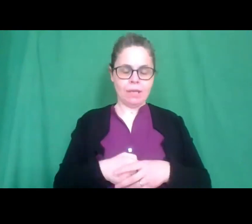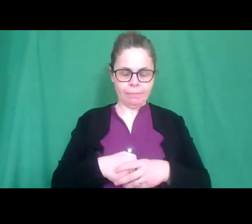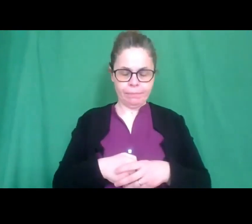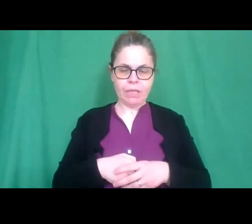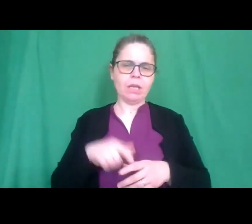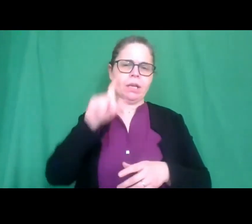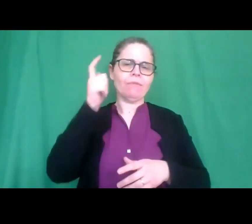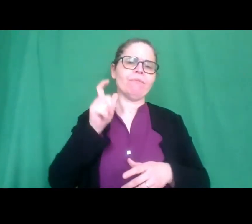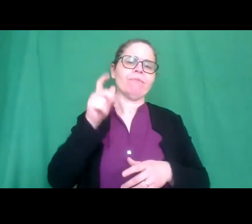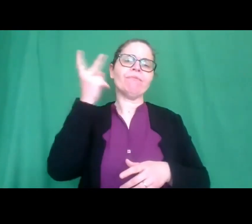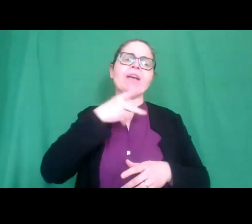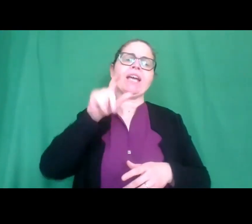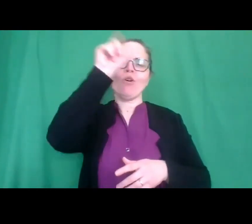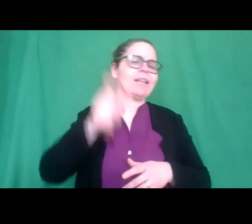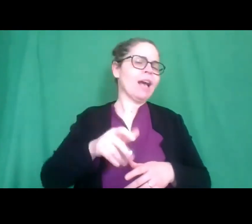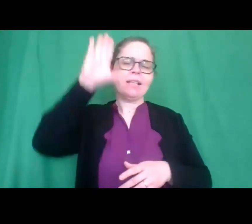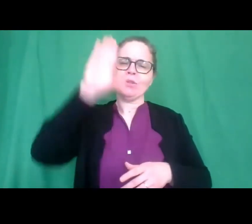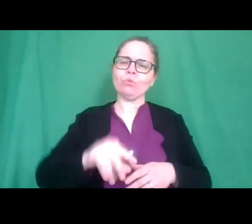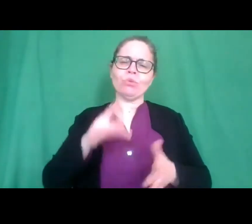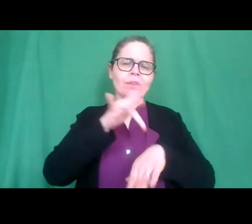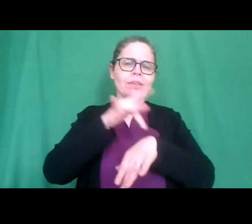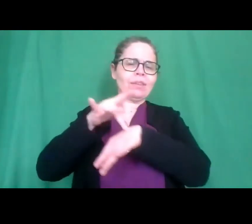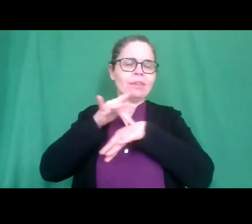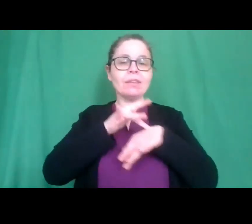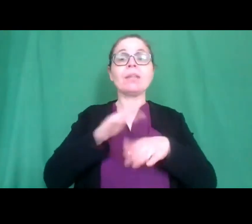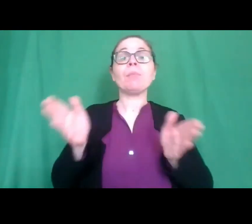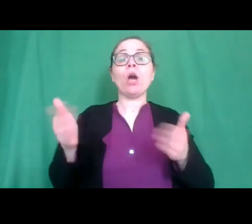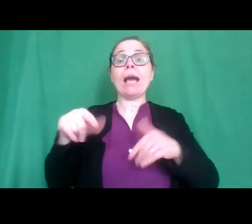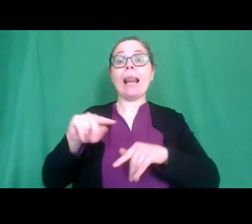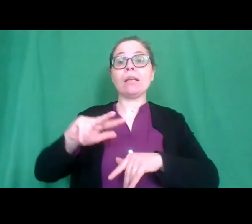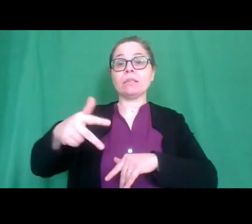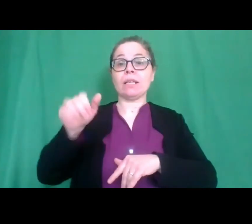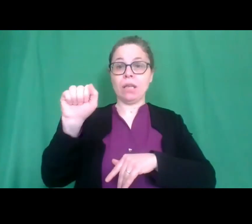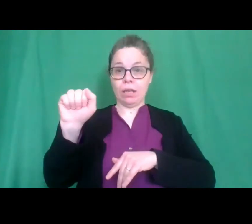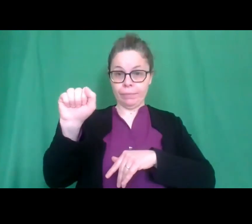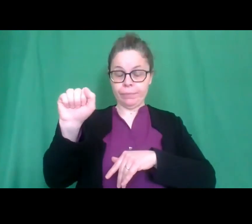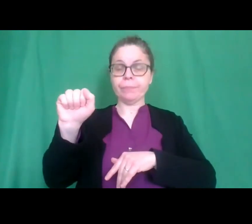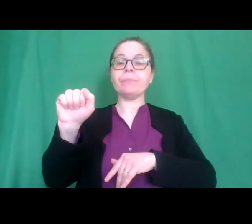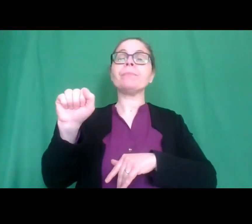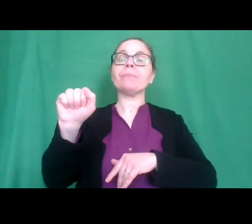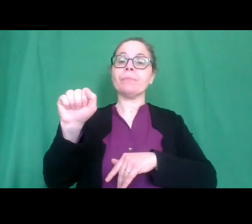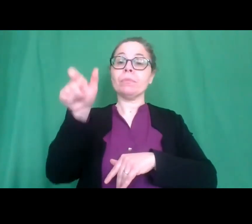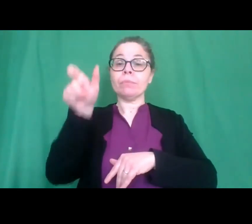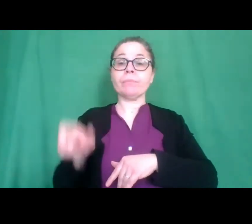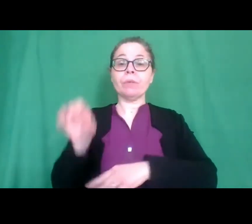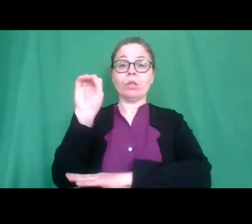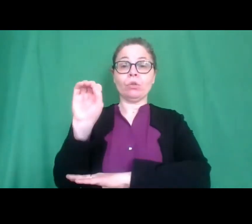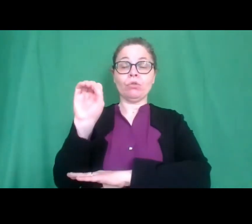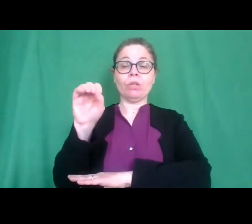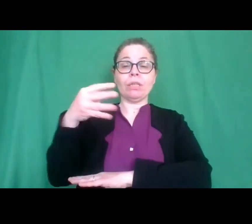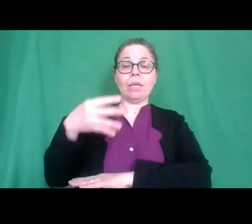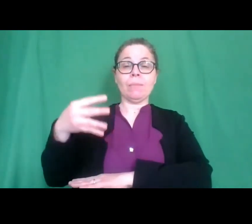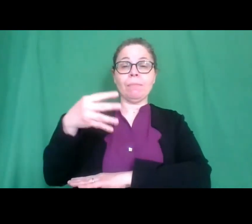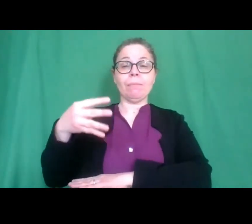l'Italia e la classe terza A con la docente Marcella